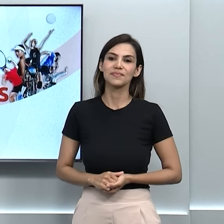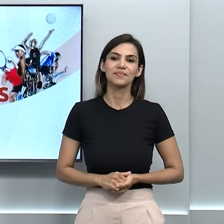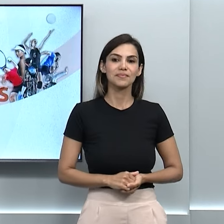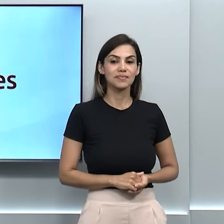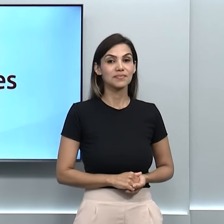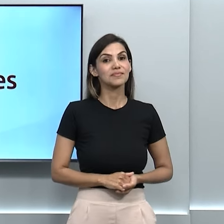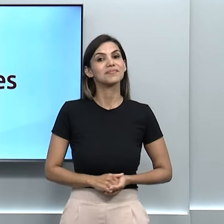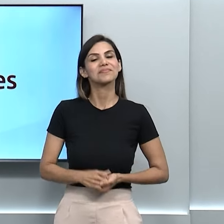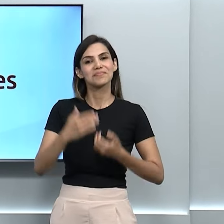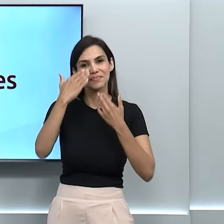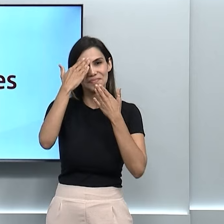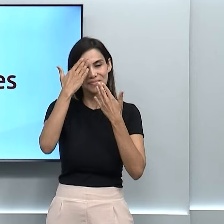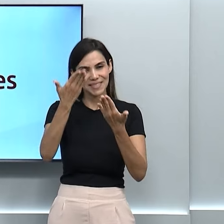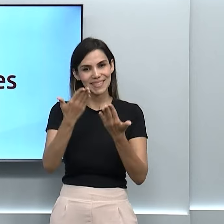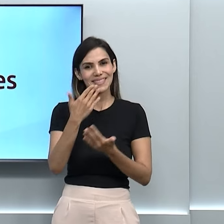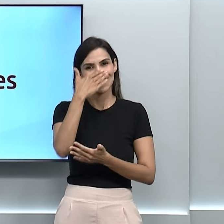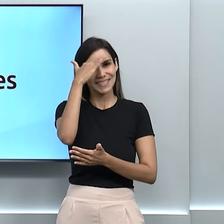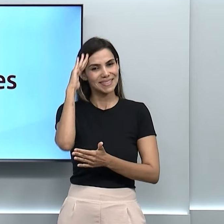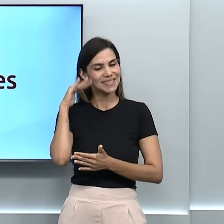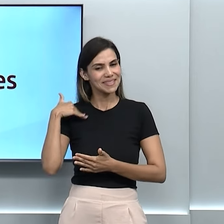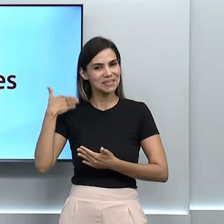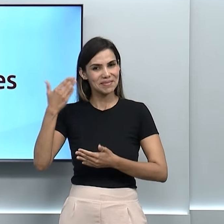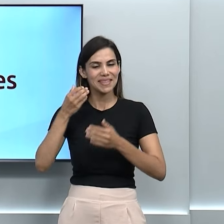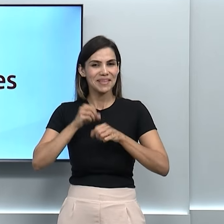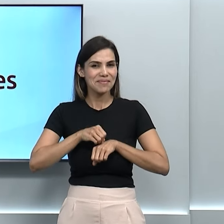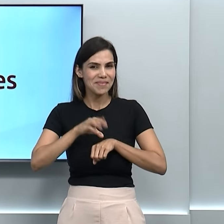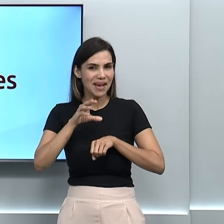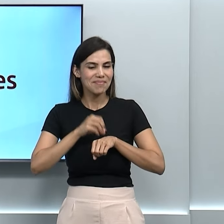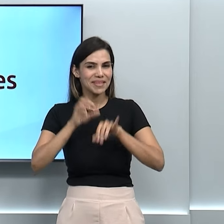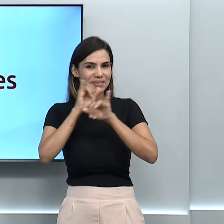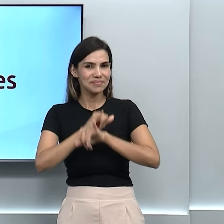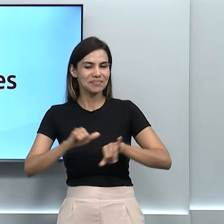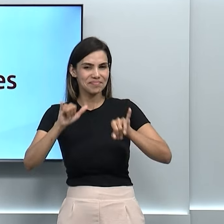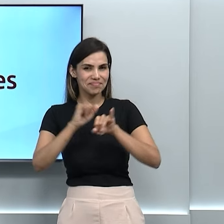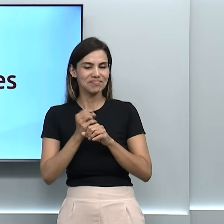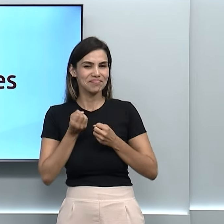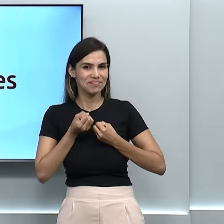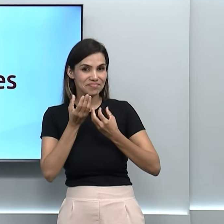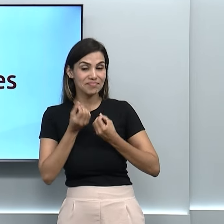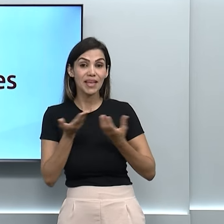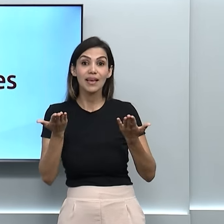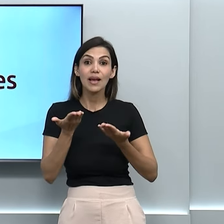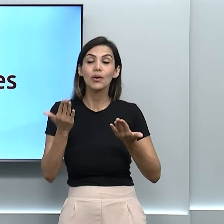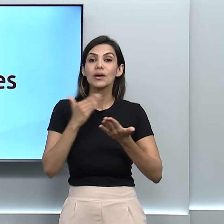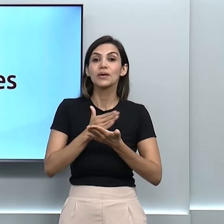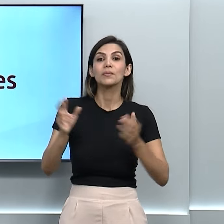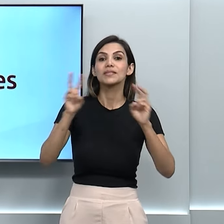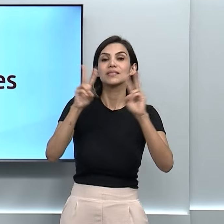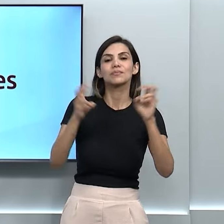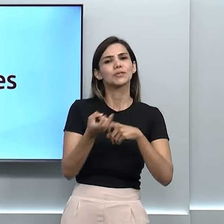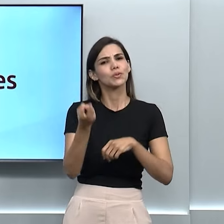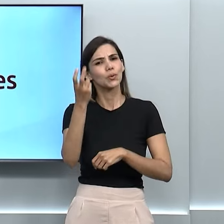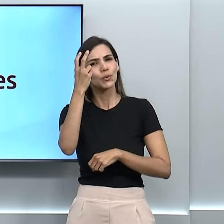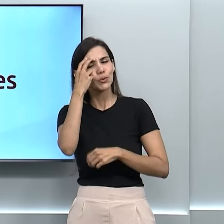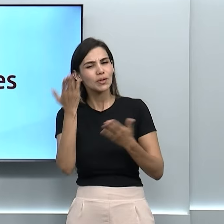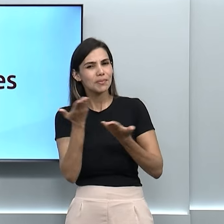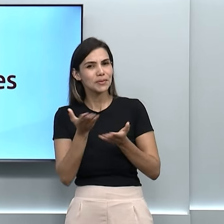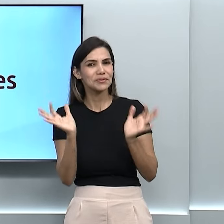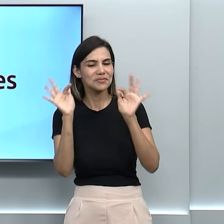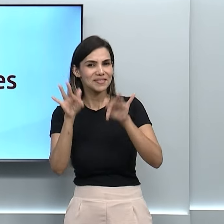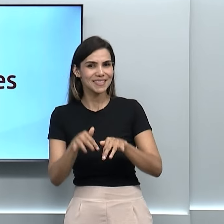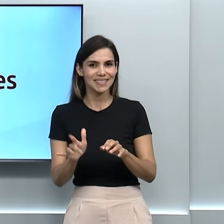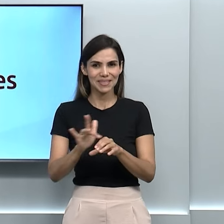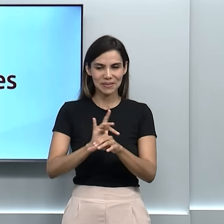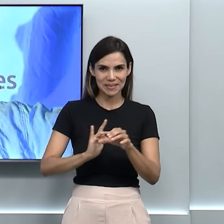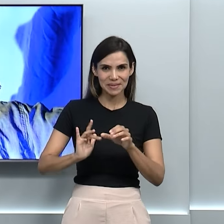A gente agradece ao Aldeus Pamplona por essas informações no esporte e agora a gente começa a falar sobre cultura para encerrar muito bem o